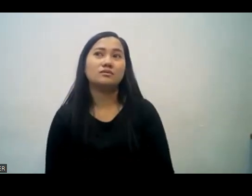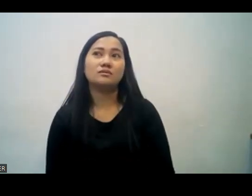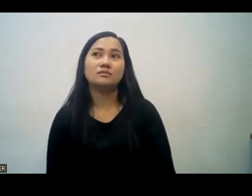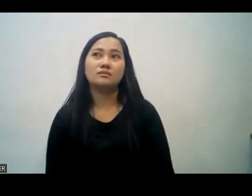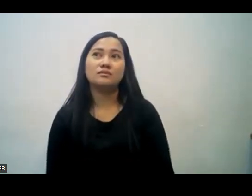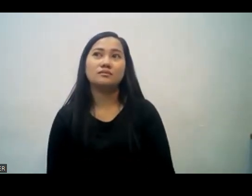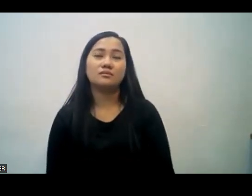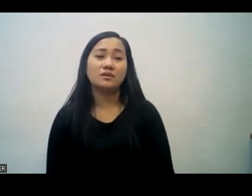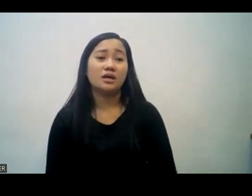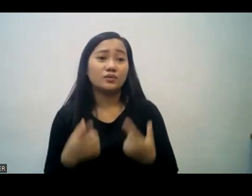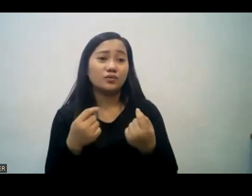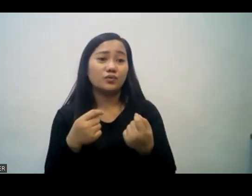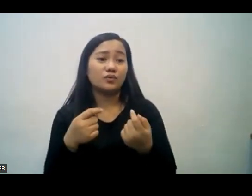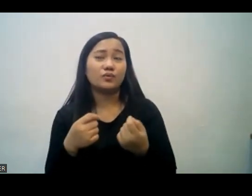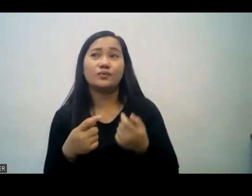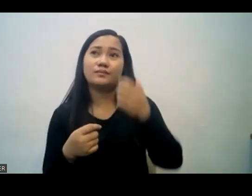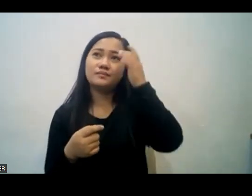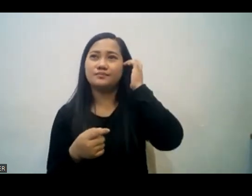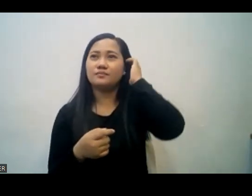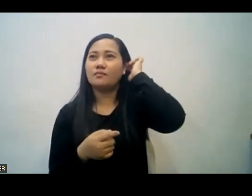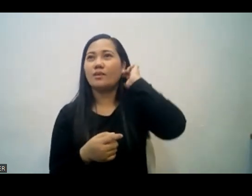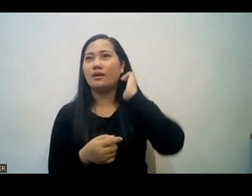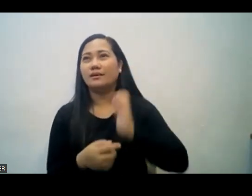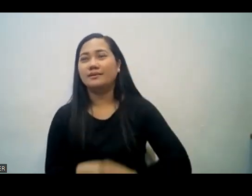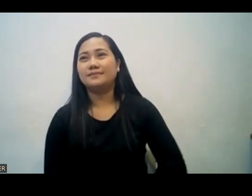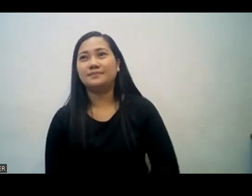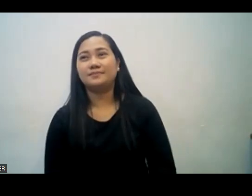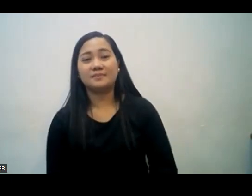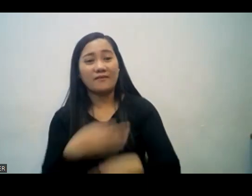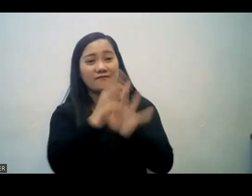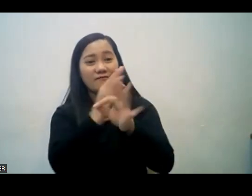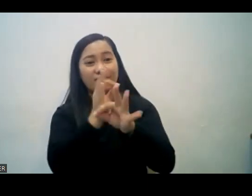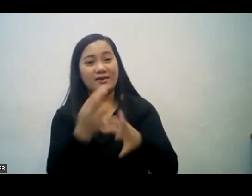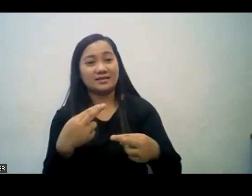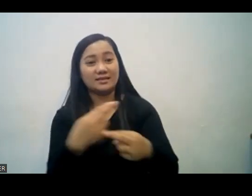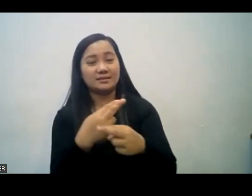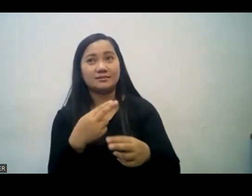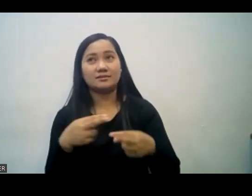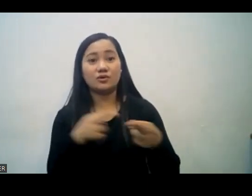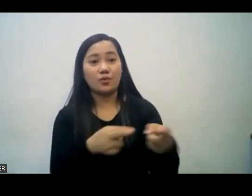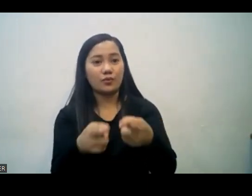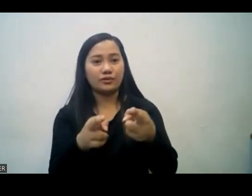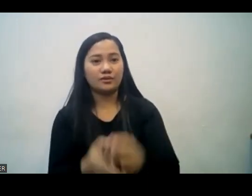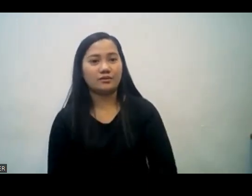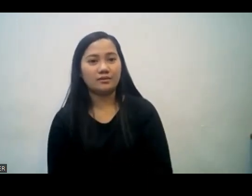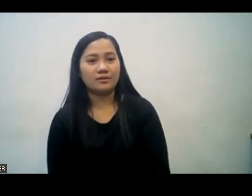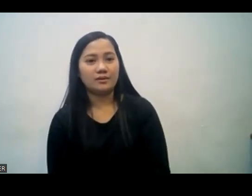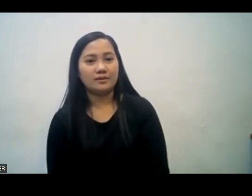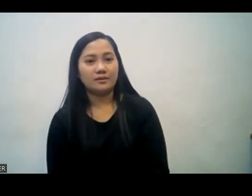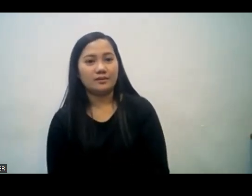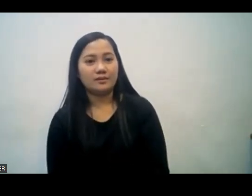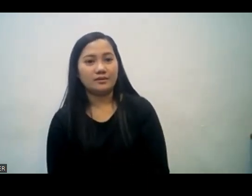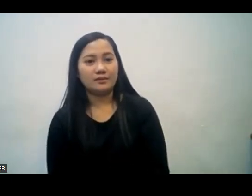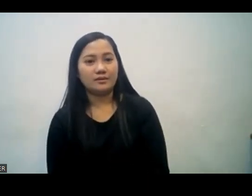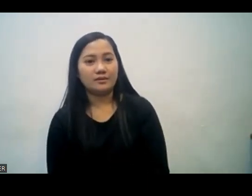the roads. Kaya dito po ay merong construction o mga nag-aayos ng kalsada. And here is the big sign sorry